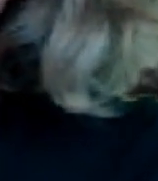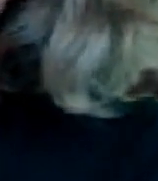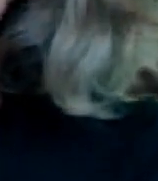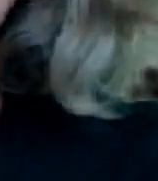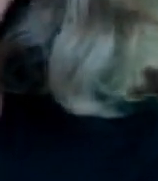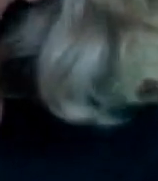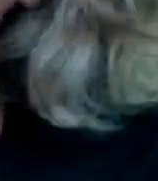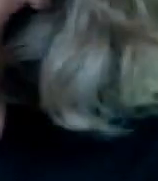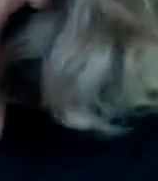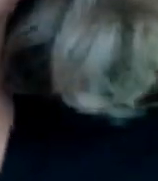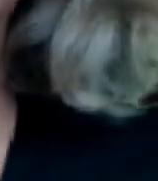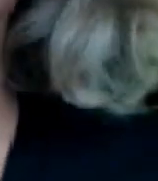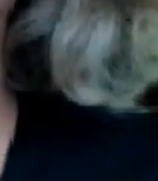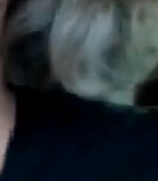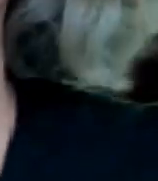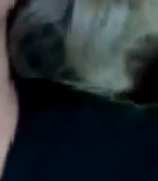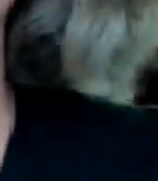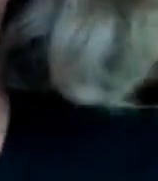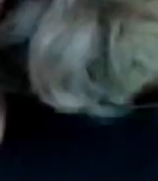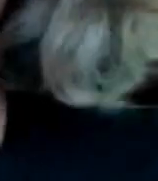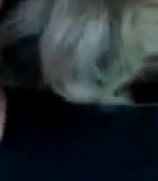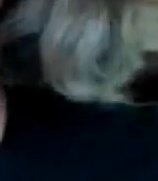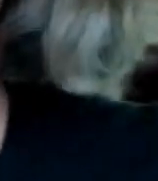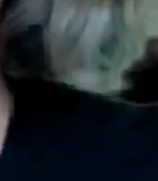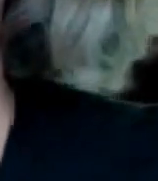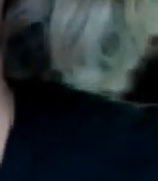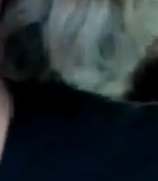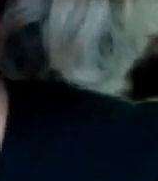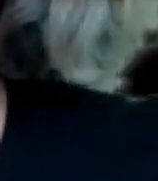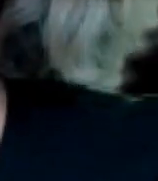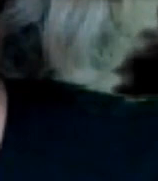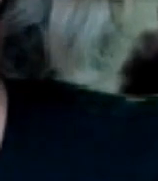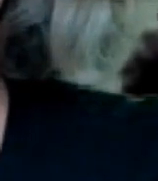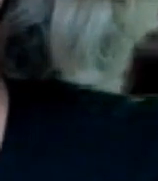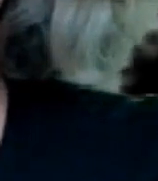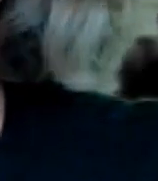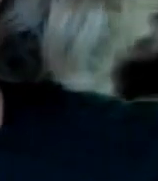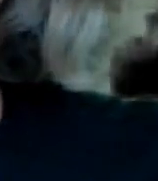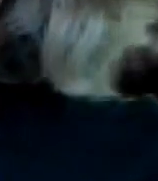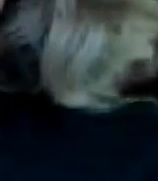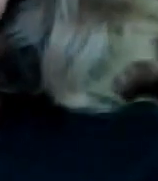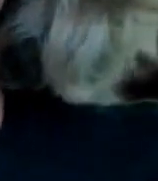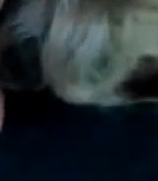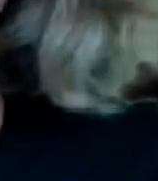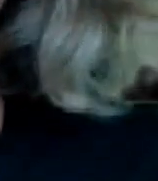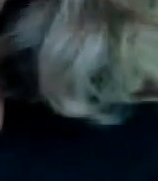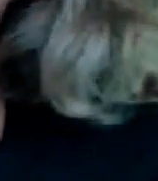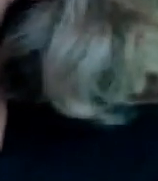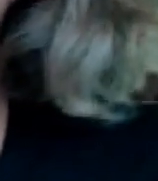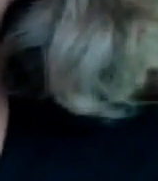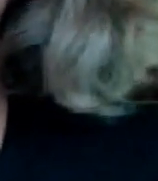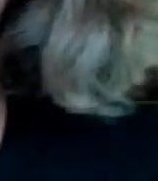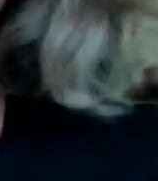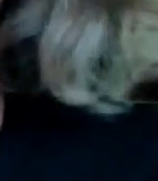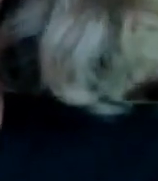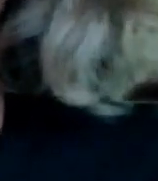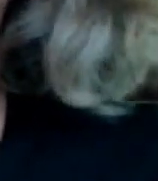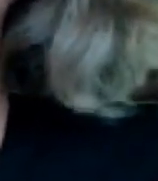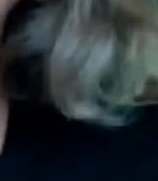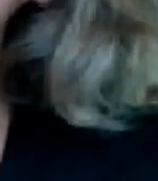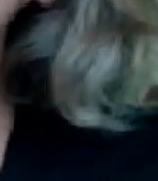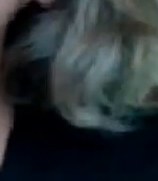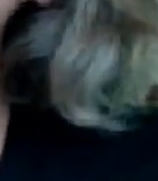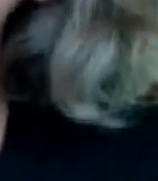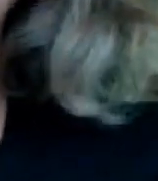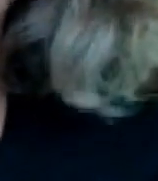Este Nosotros les mandábamos Todo el tiempo Dinero Allá Y Y Yo de mi parte Yo Siento que